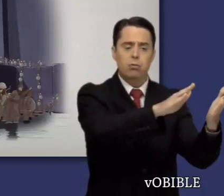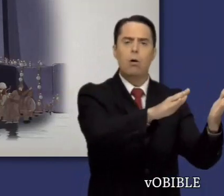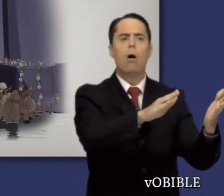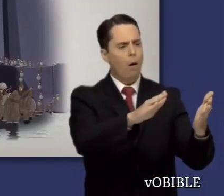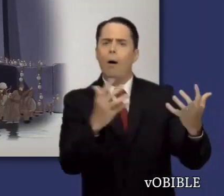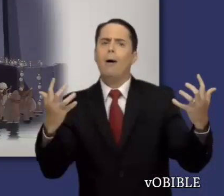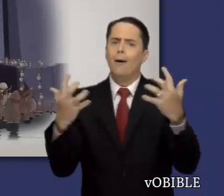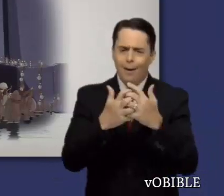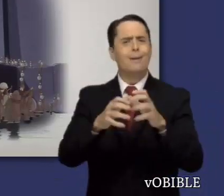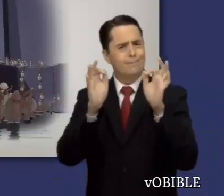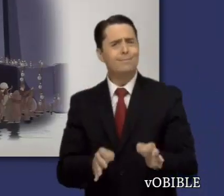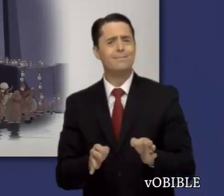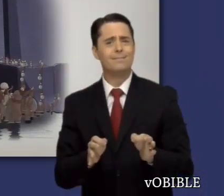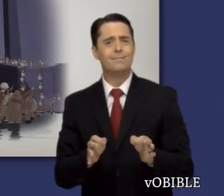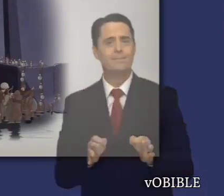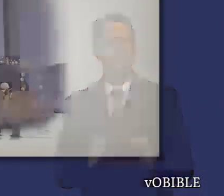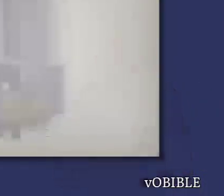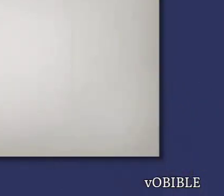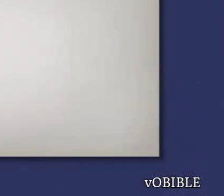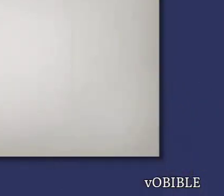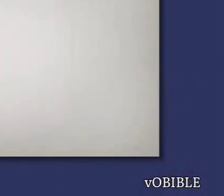Babilonia cae esa misma noche.